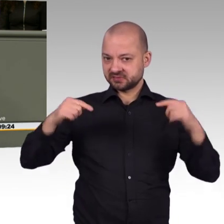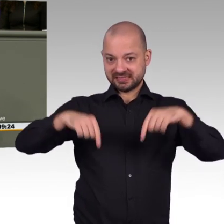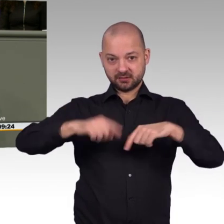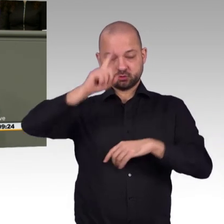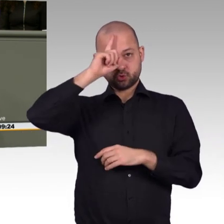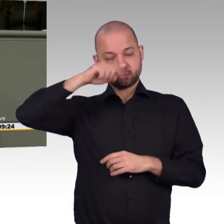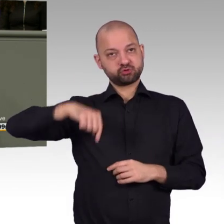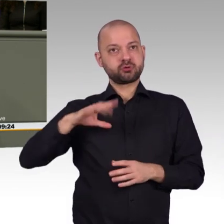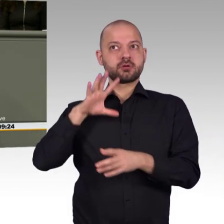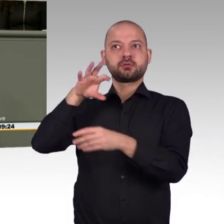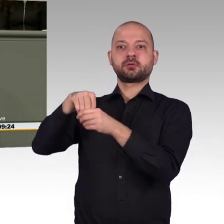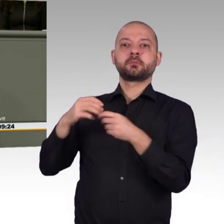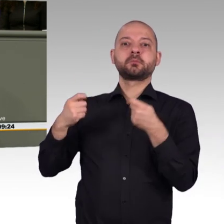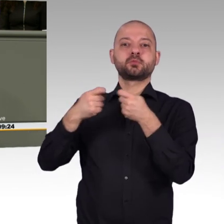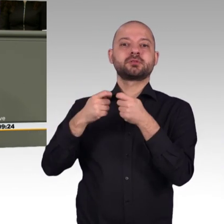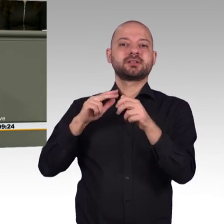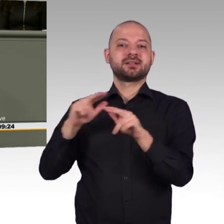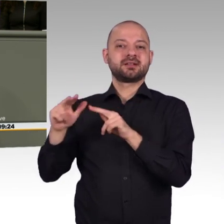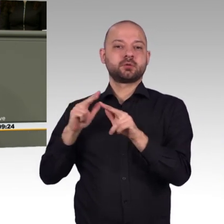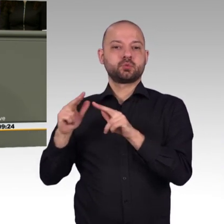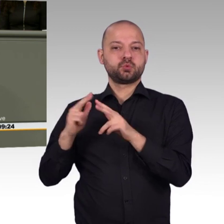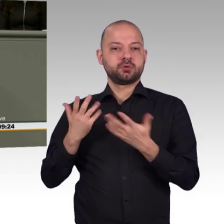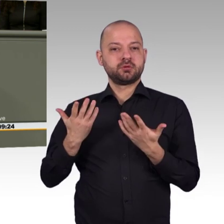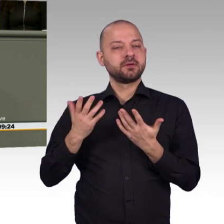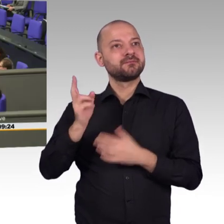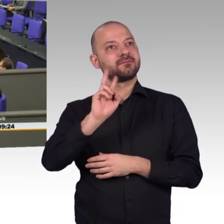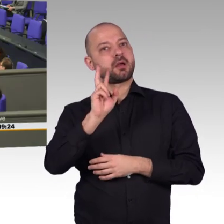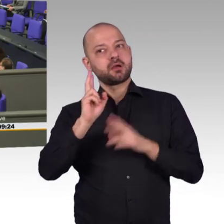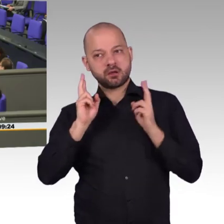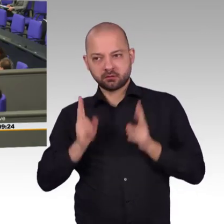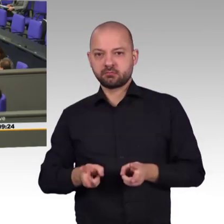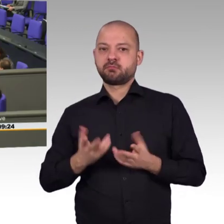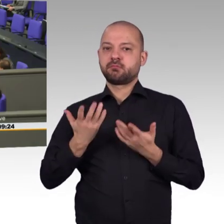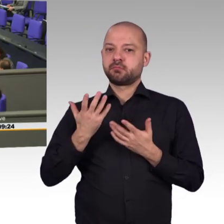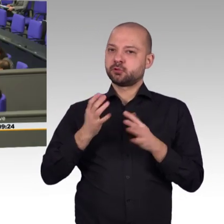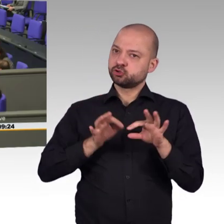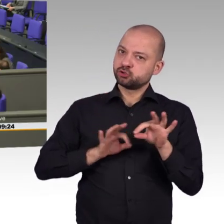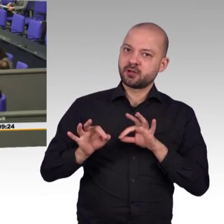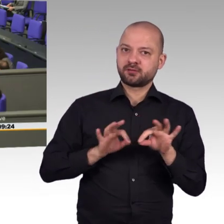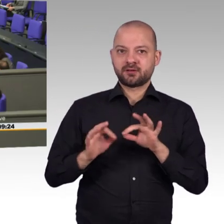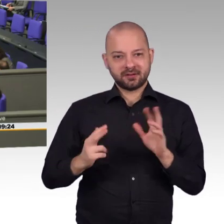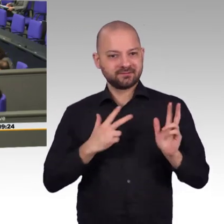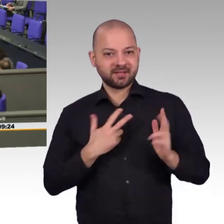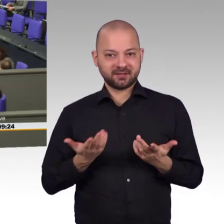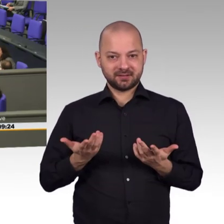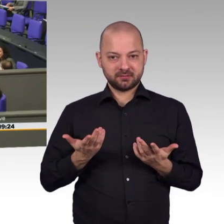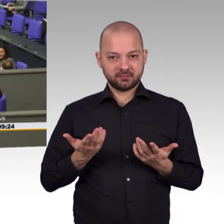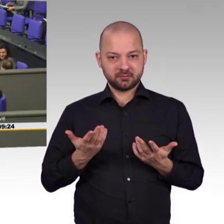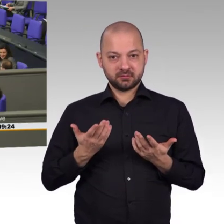angesetzt. Wir müssen das Silo-Denken der Bundesregierung endlich beenden. Und solange Sie Themen wie künstliche Intelligenz, digitale